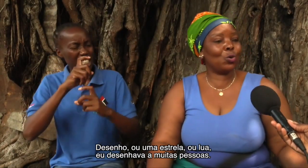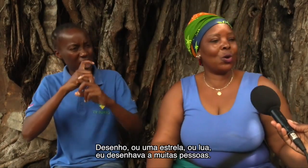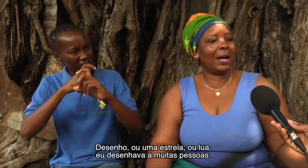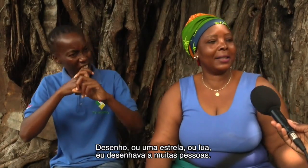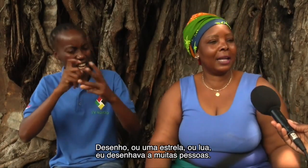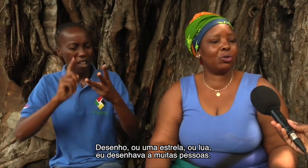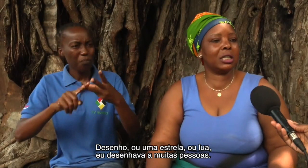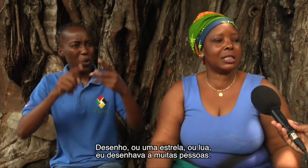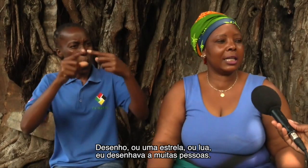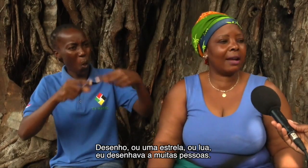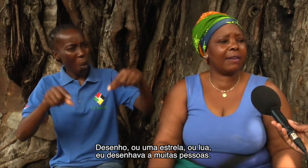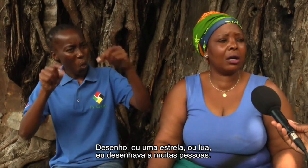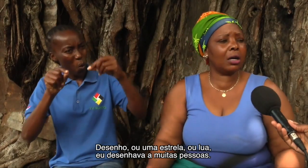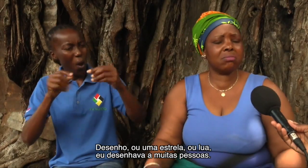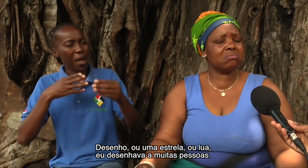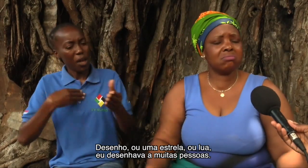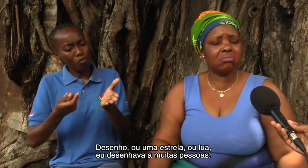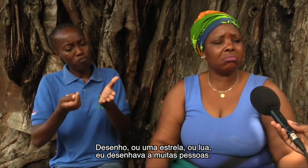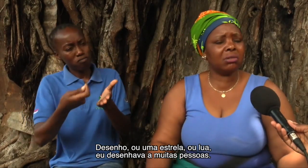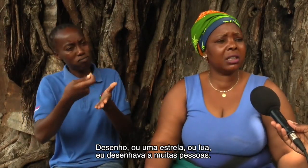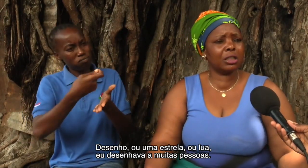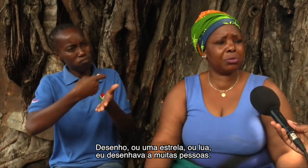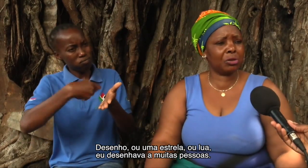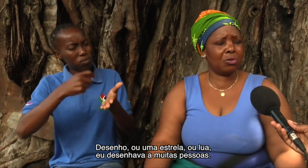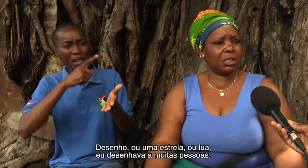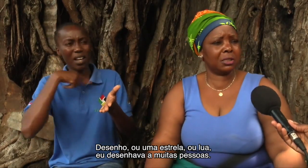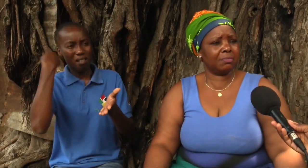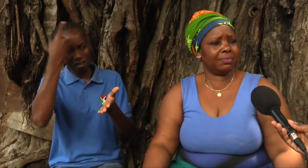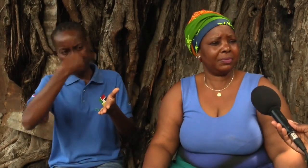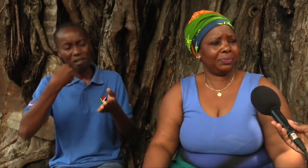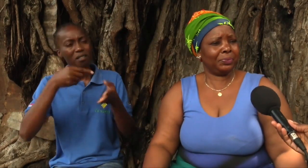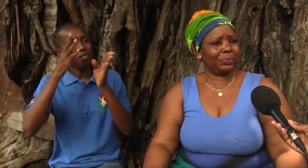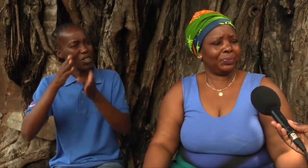lua. Eu desenhava muitas pessoas.